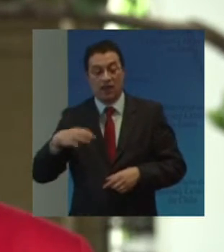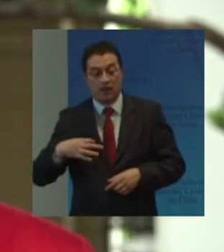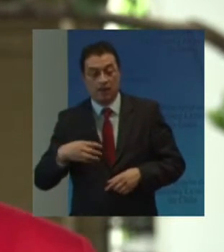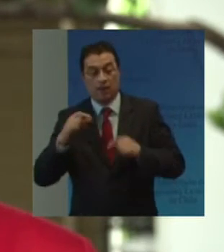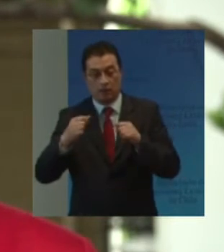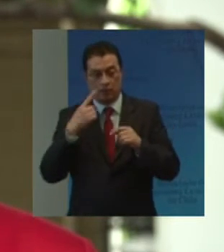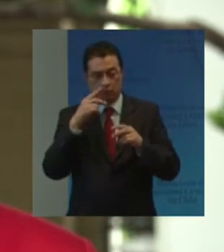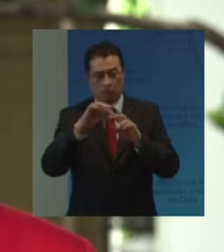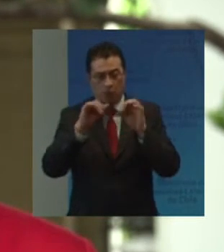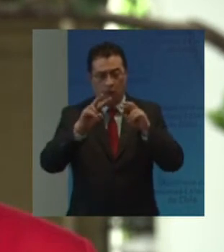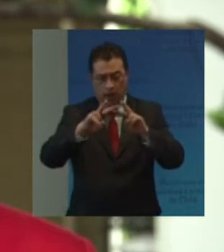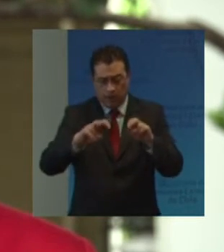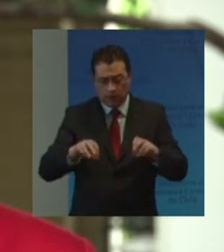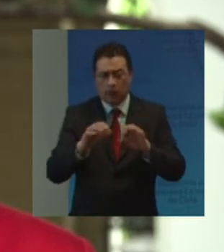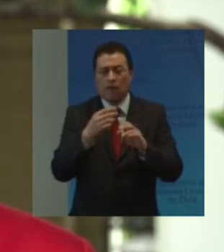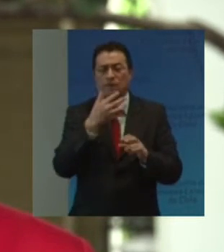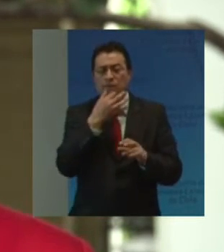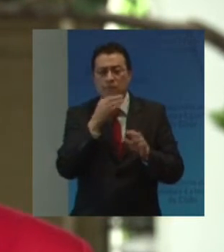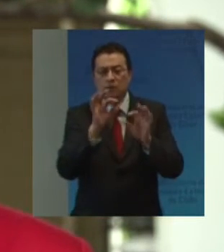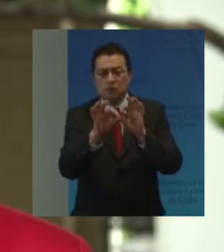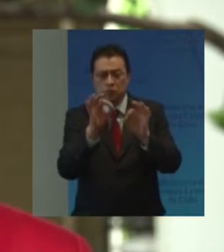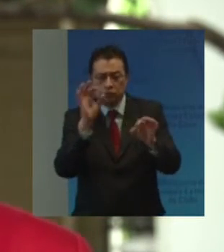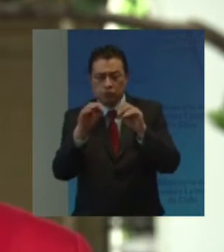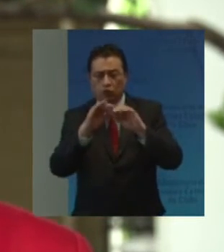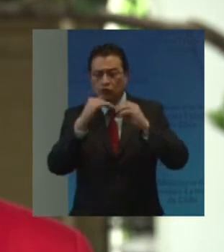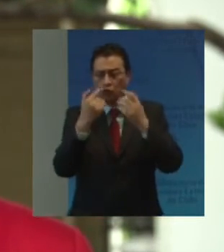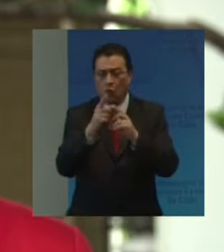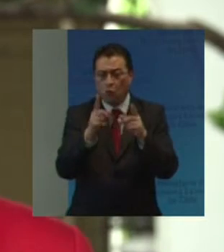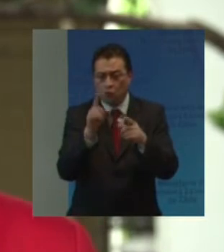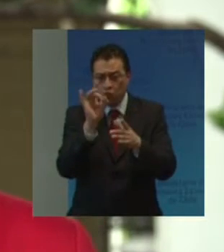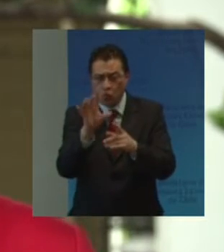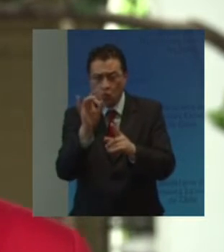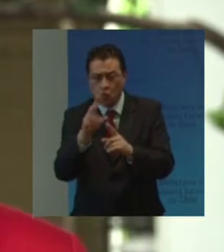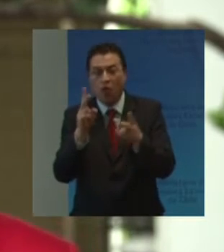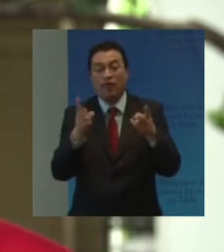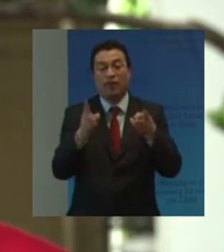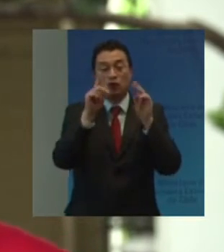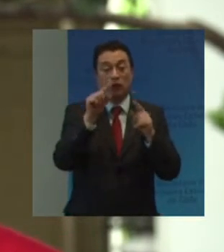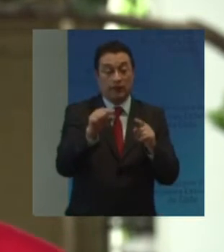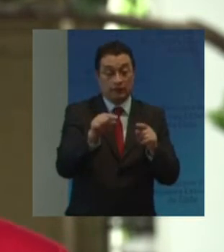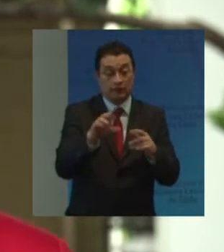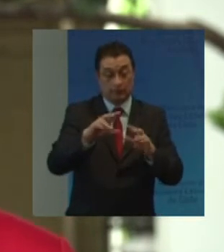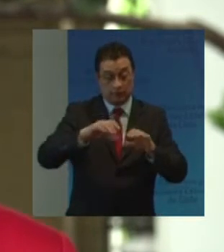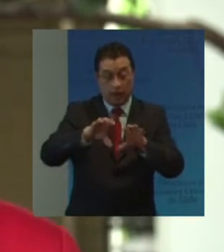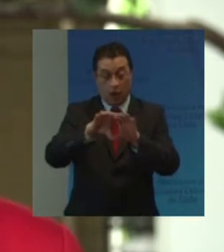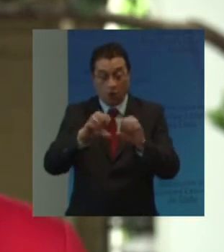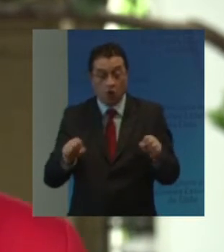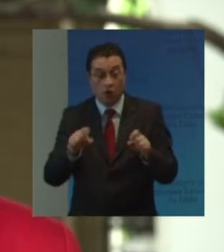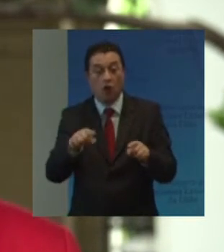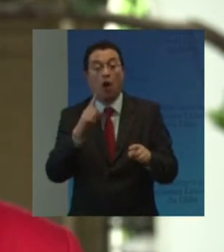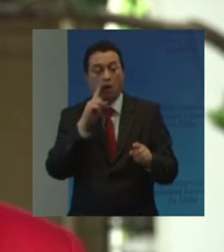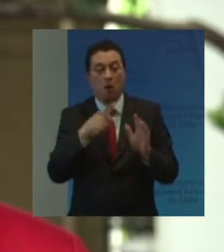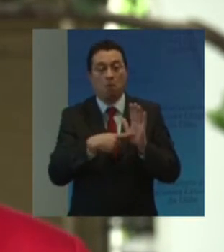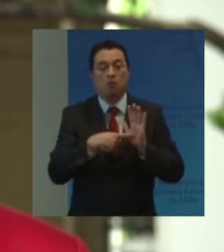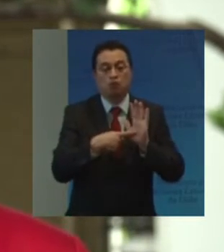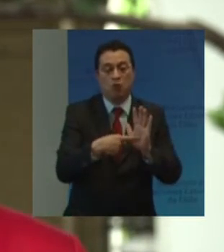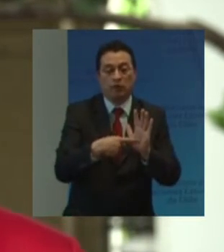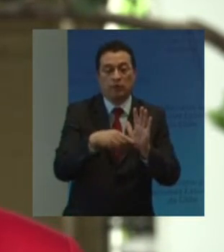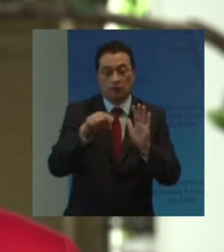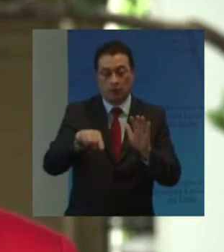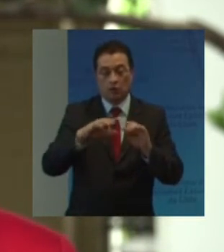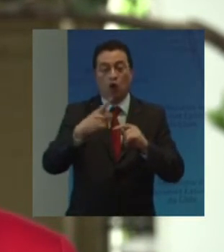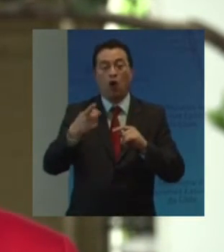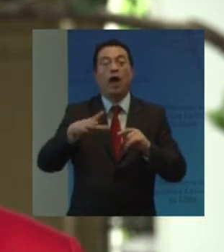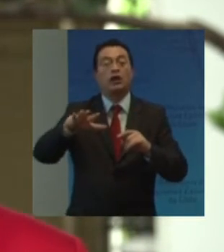además de analizar De manera detallada El alcance De cada uno De los derechos Este tratado Identifica Y pone de manifiesto Aquellas